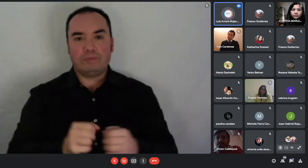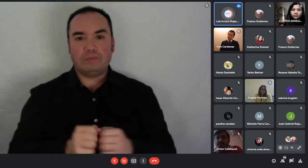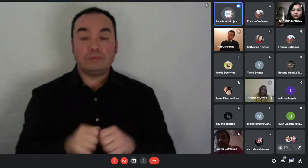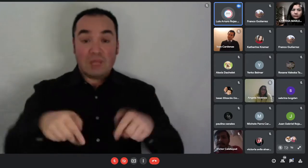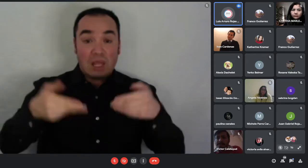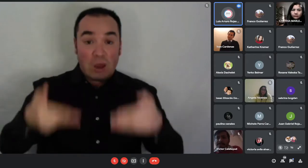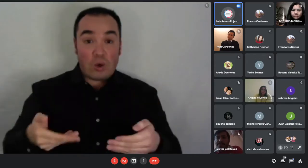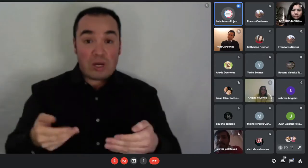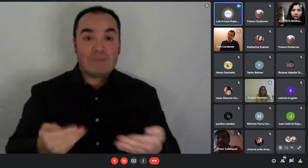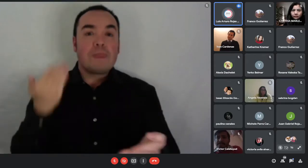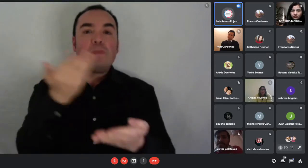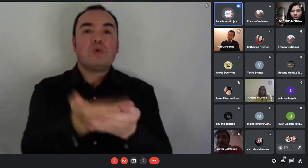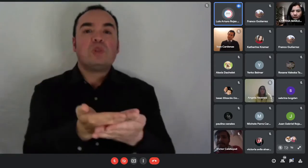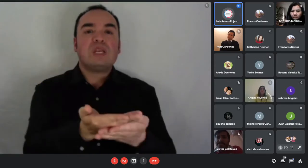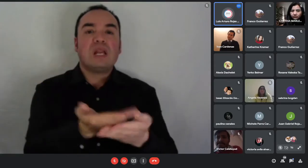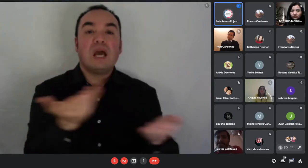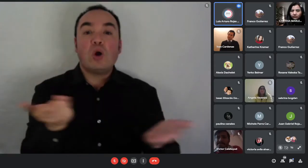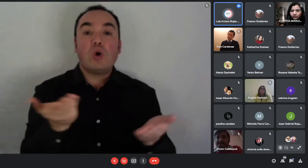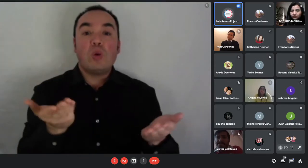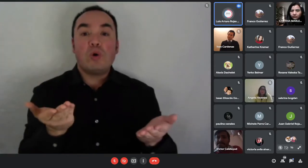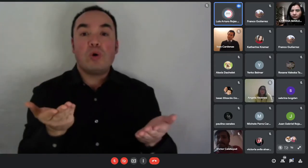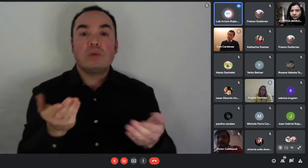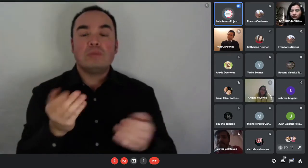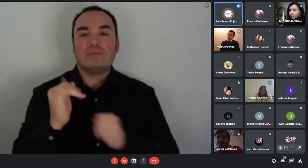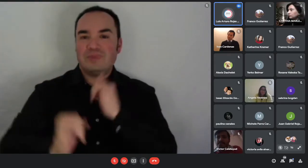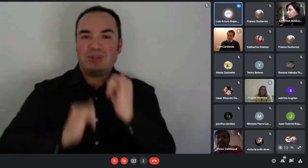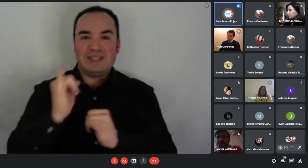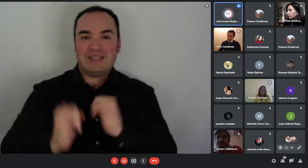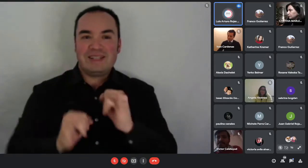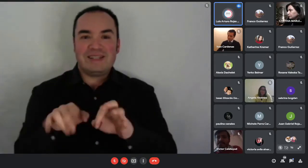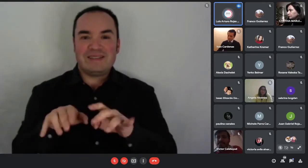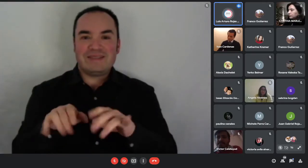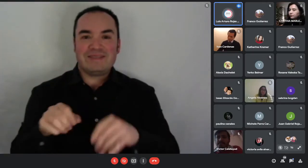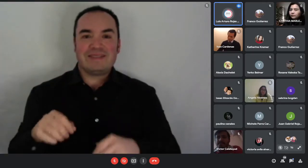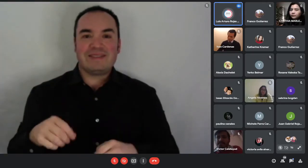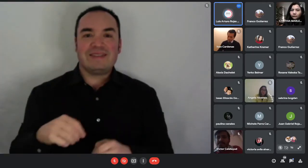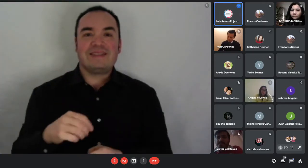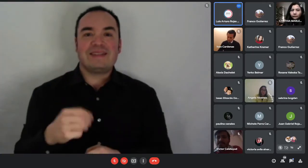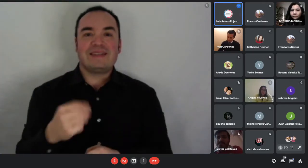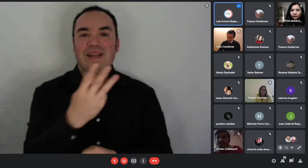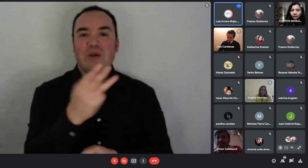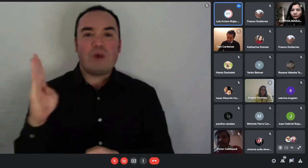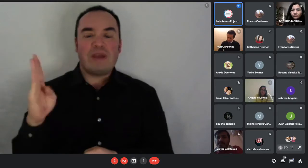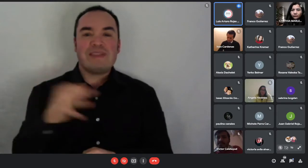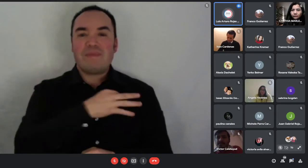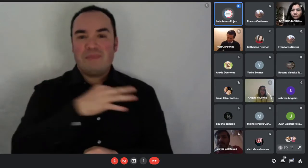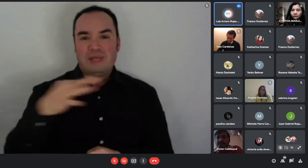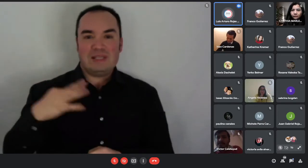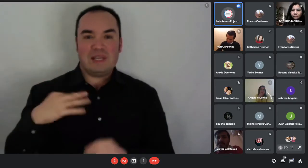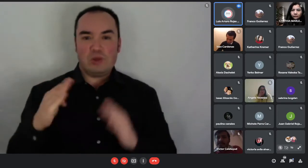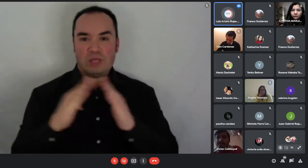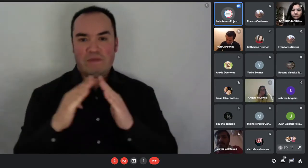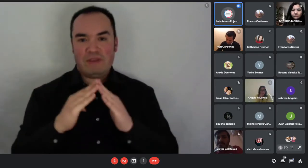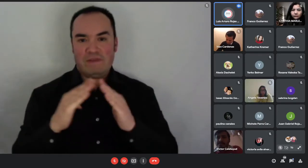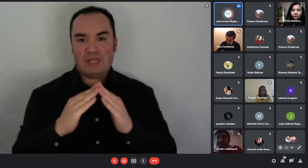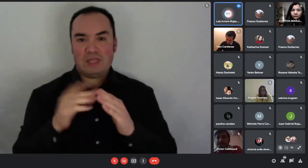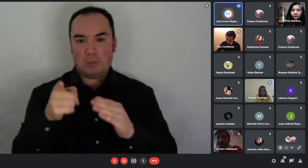línea que está en la página del Ministerio de Vivienda. Ahí usted entra a la página del MIMBU y arriba lo primero que aparece dice banco de